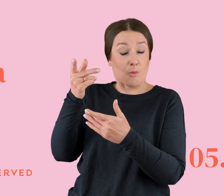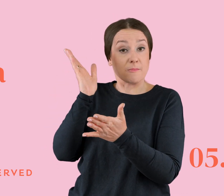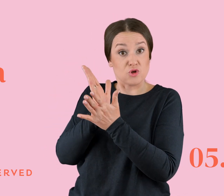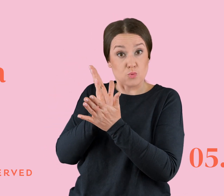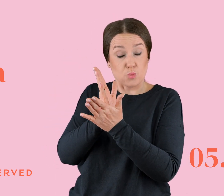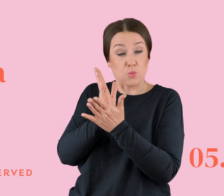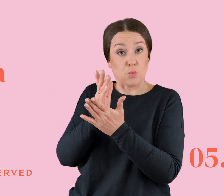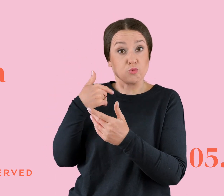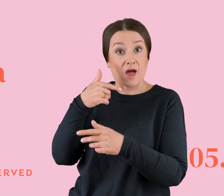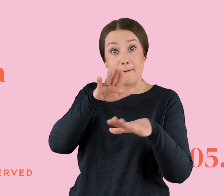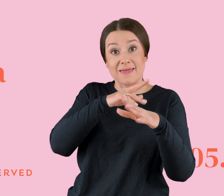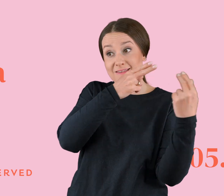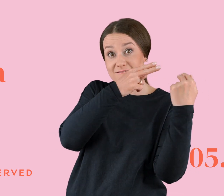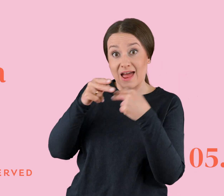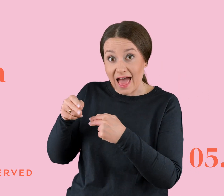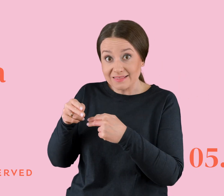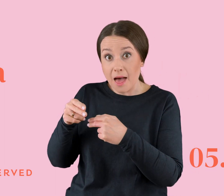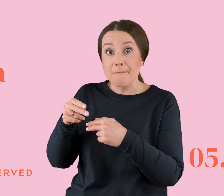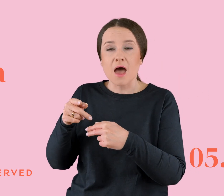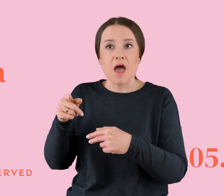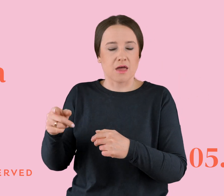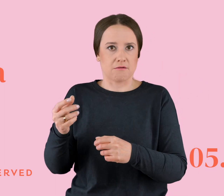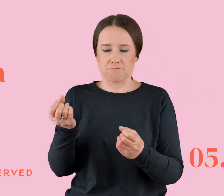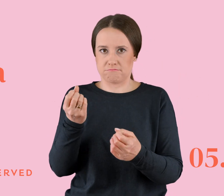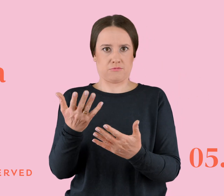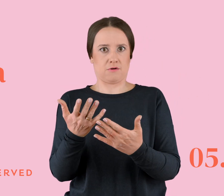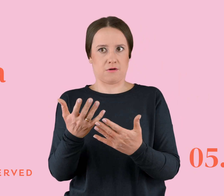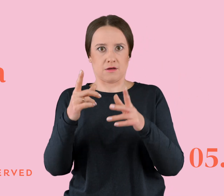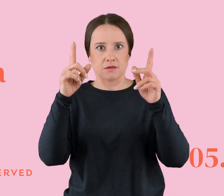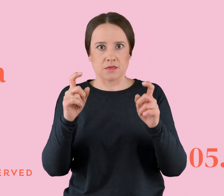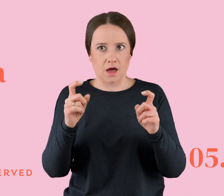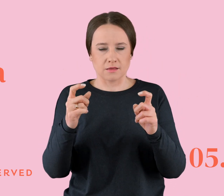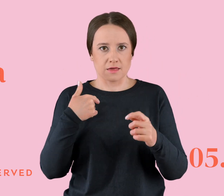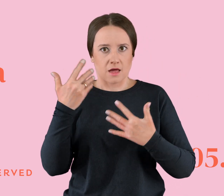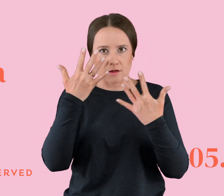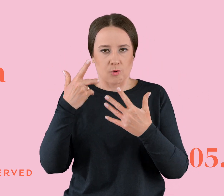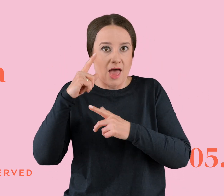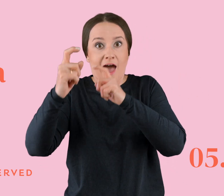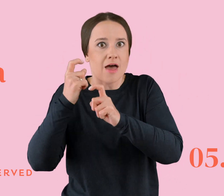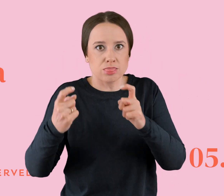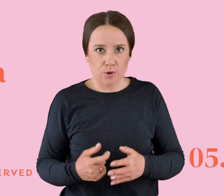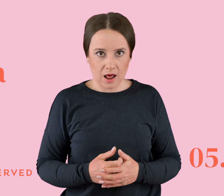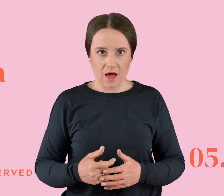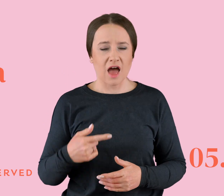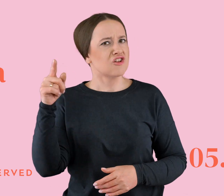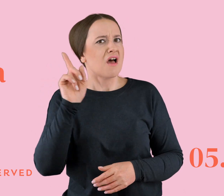miejsca. I ku mojemu zaskoczeniu pojawiła się awanturka. I że było, że wiedziałam, że ci nie mogę ufać. Bo tam